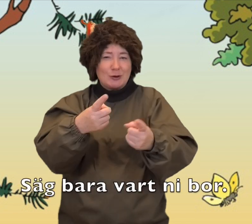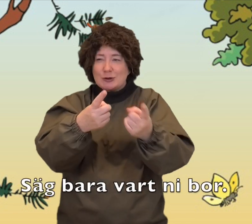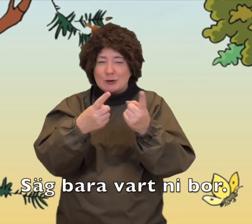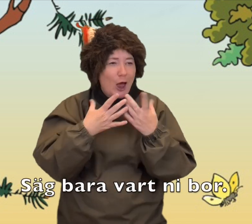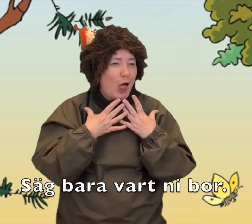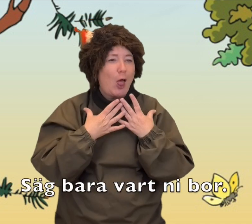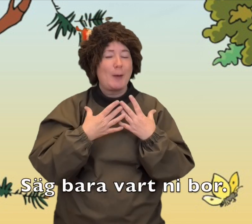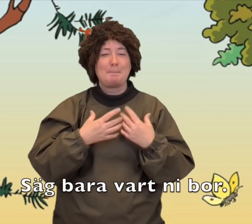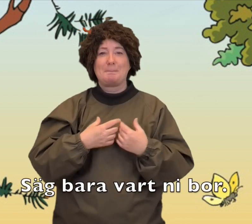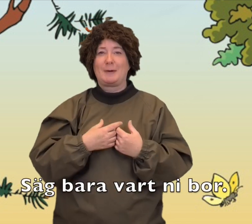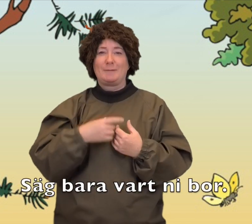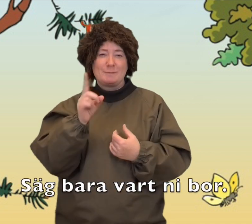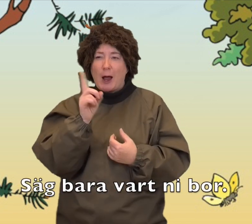Säg bara vart ni bor.